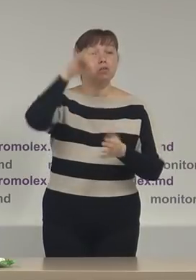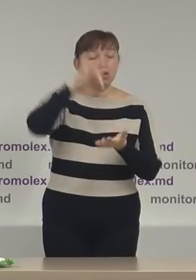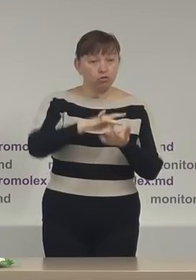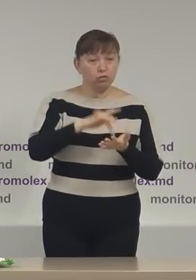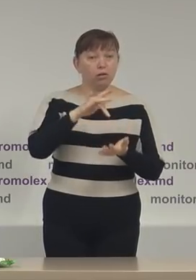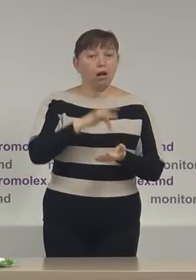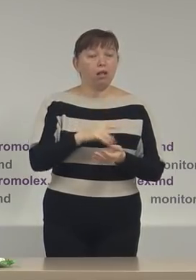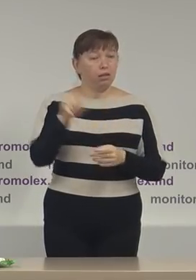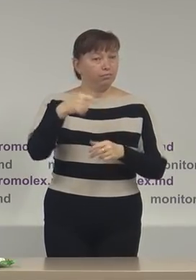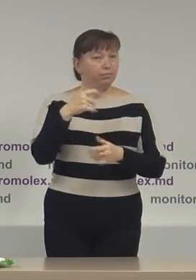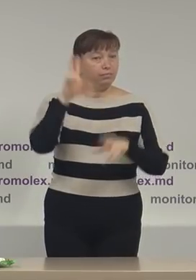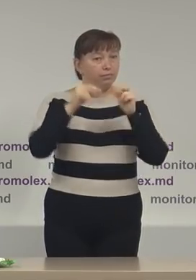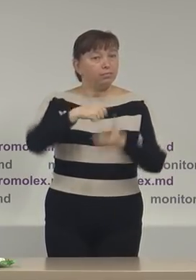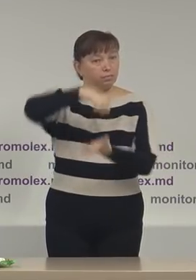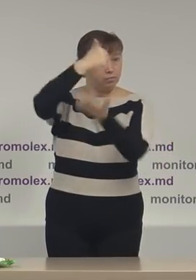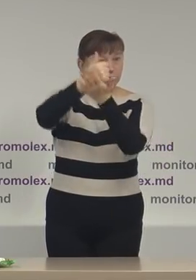calitate de organ suprem,